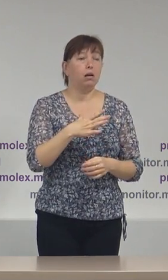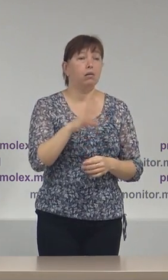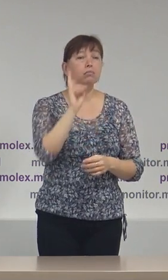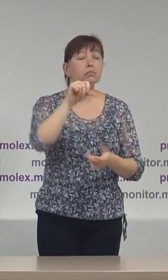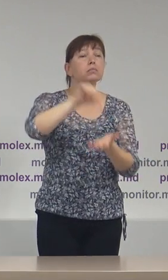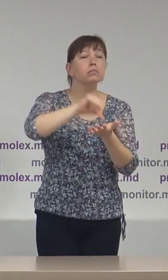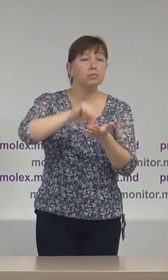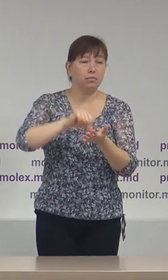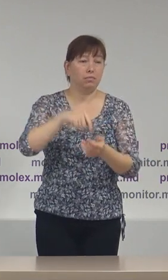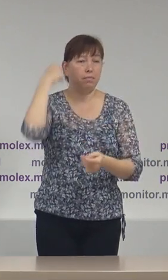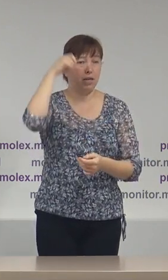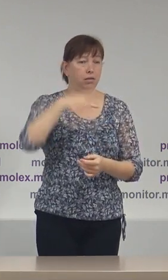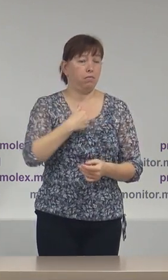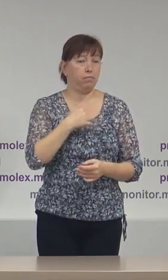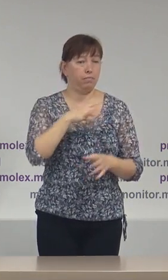cu regret